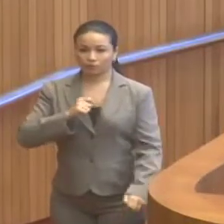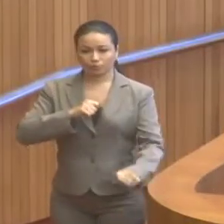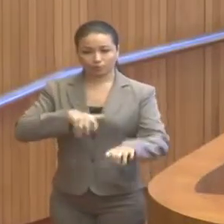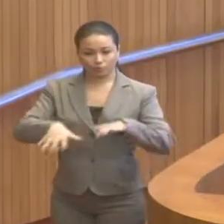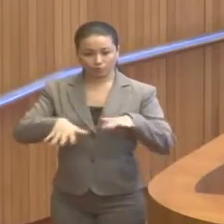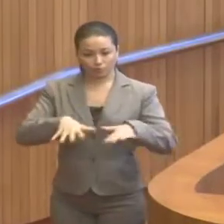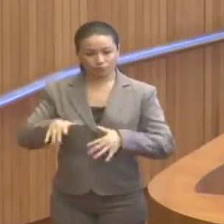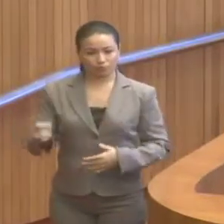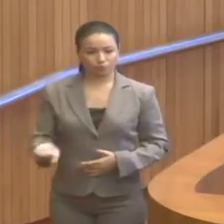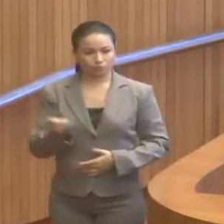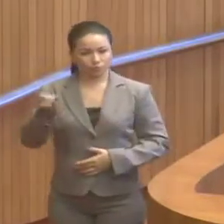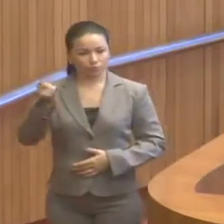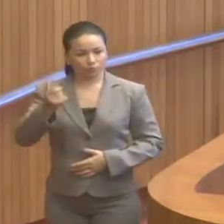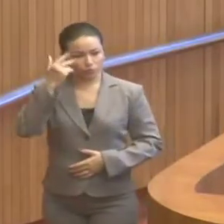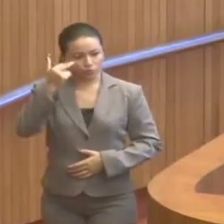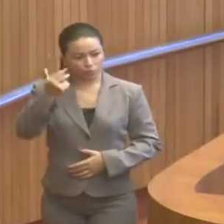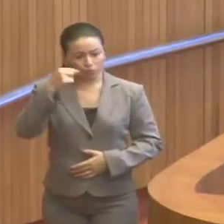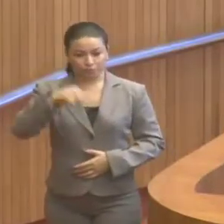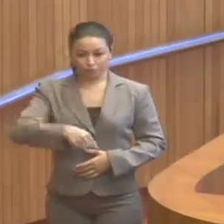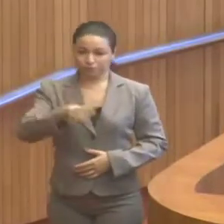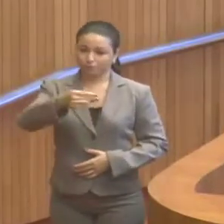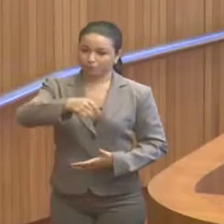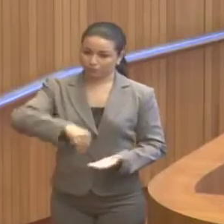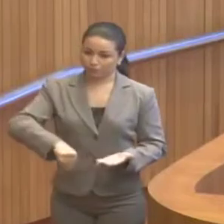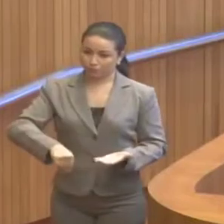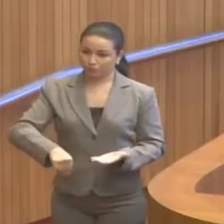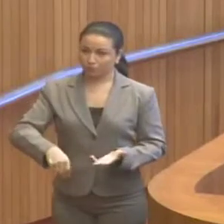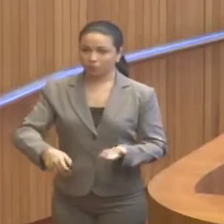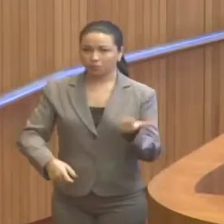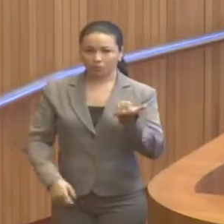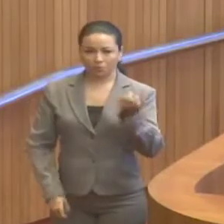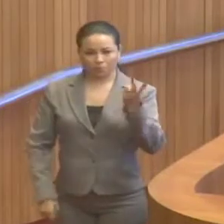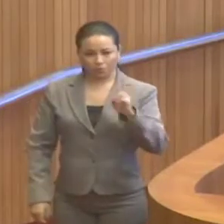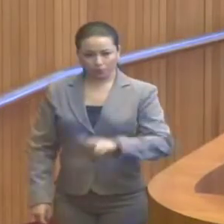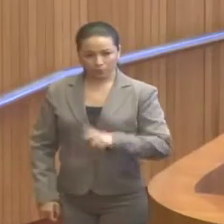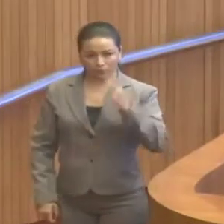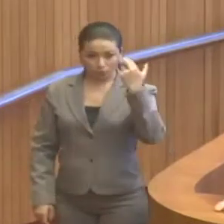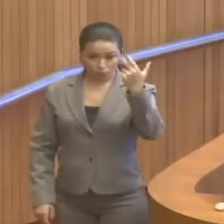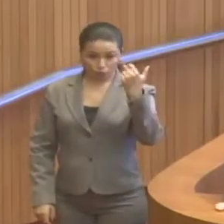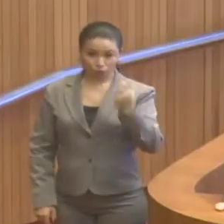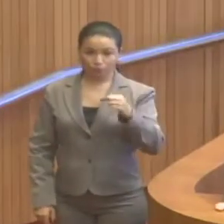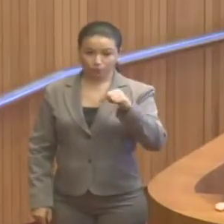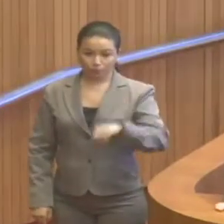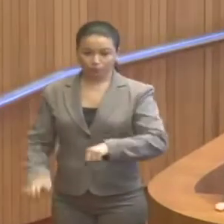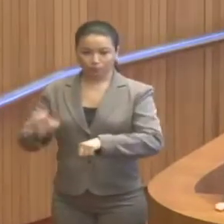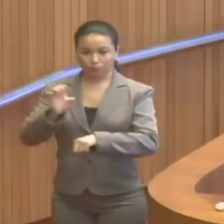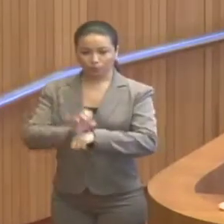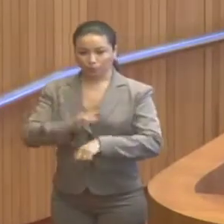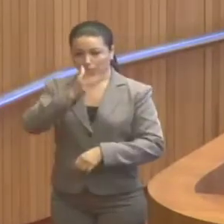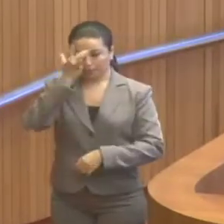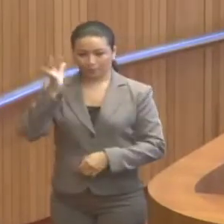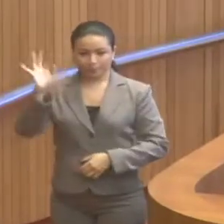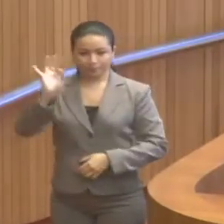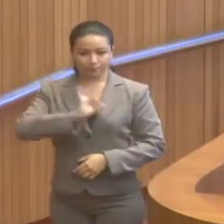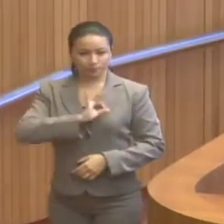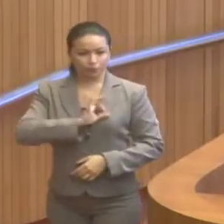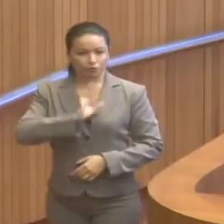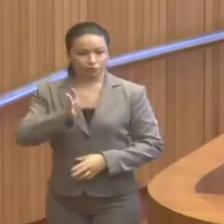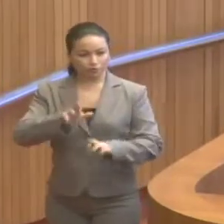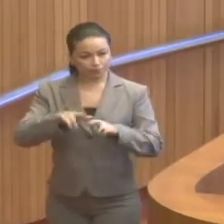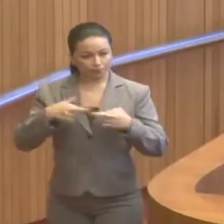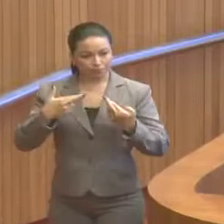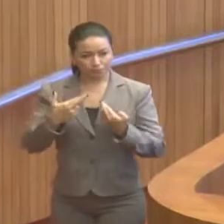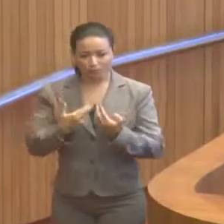importante e histórico aqui no Maranhão. Pela primeira vez na história desse Estado, os militares se